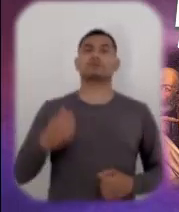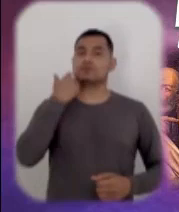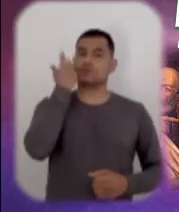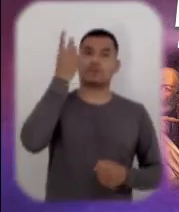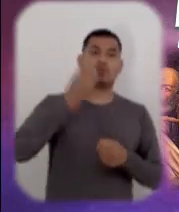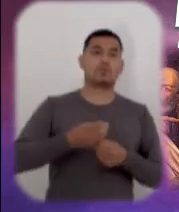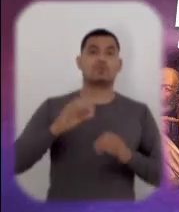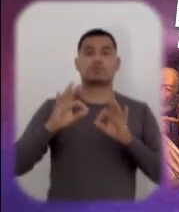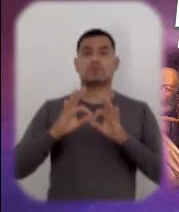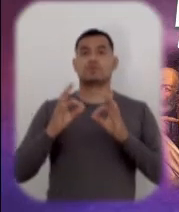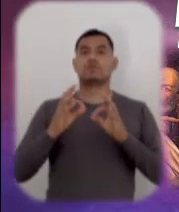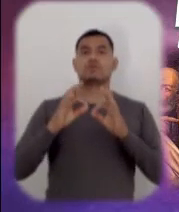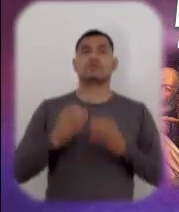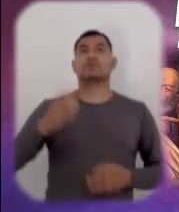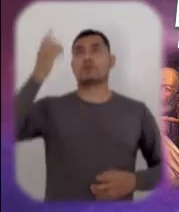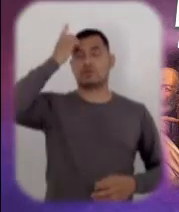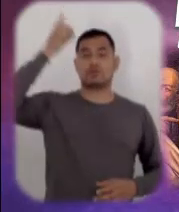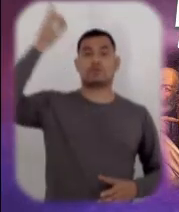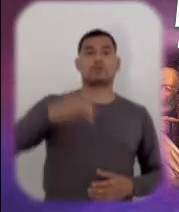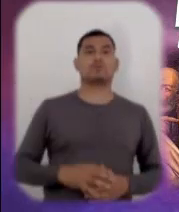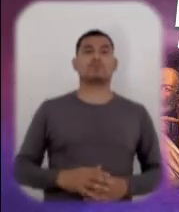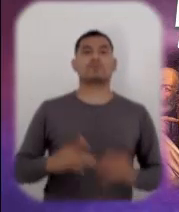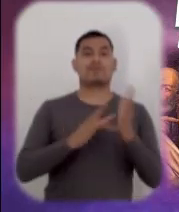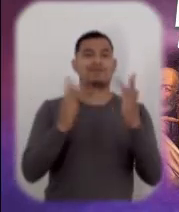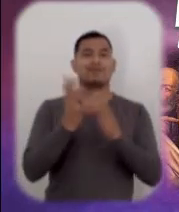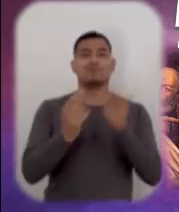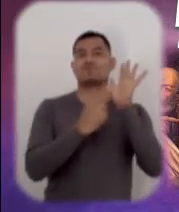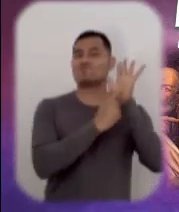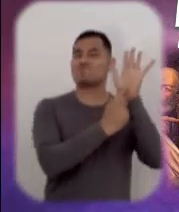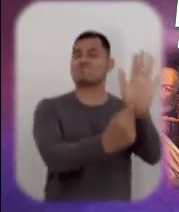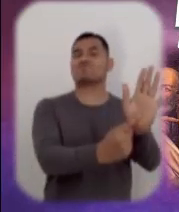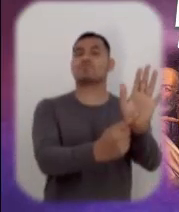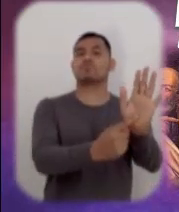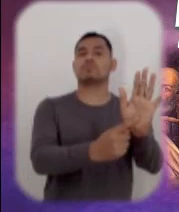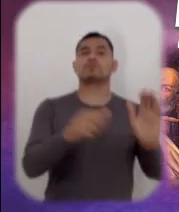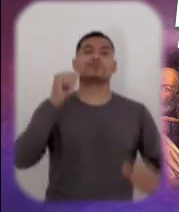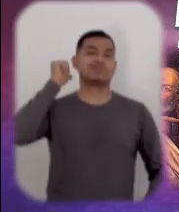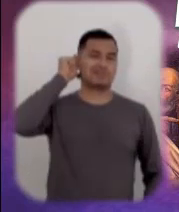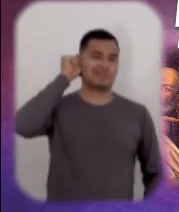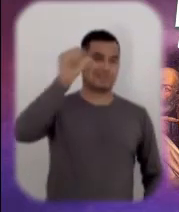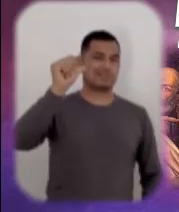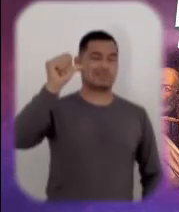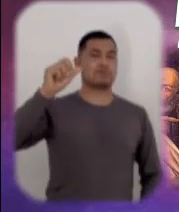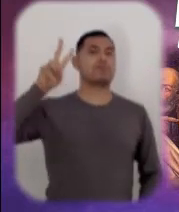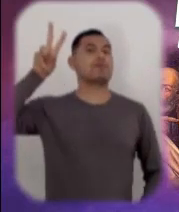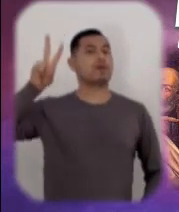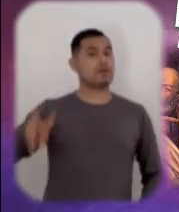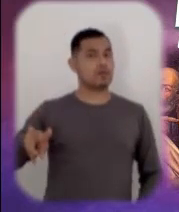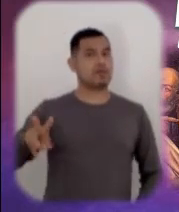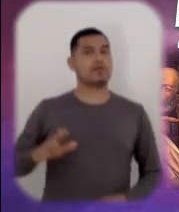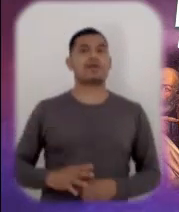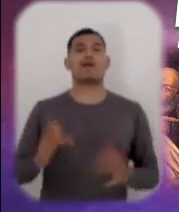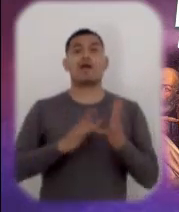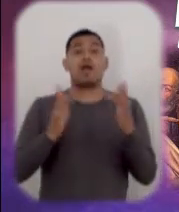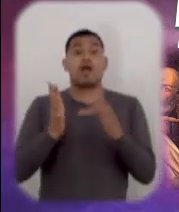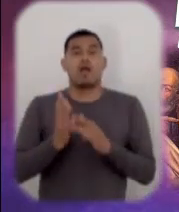quien se cree sus propias mentiras es un esclavo que no podrá obtener libertad. Cristo